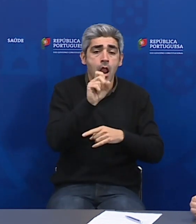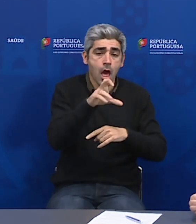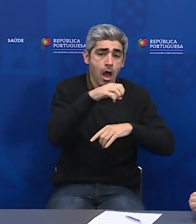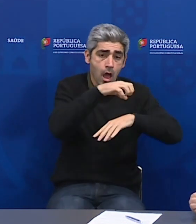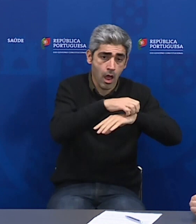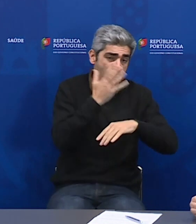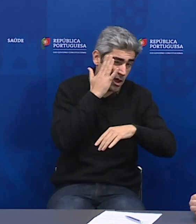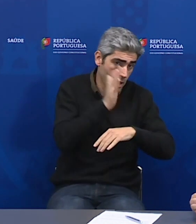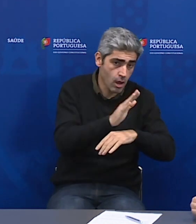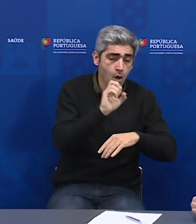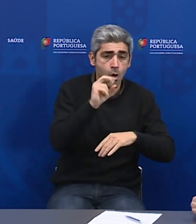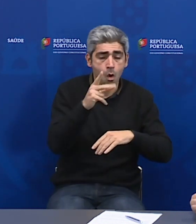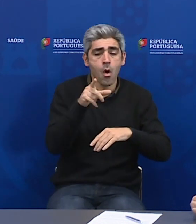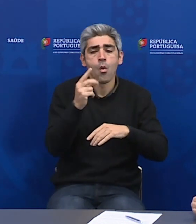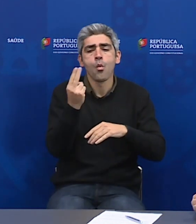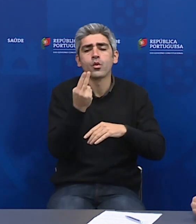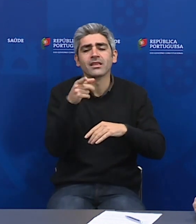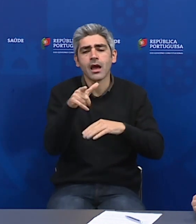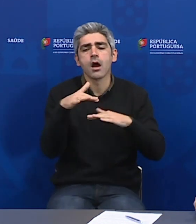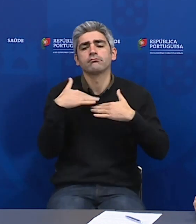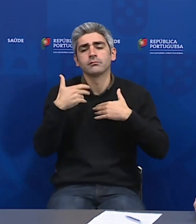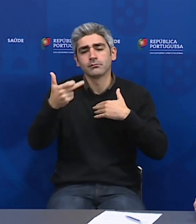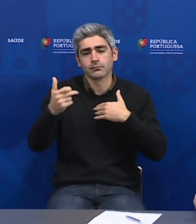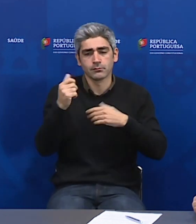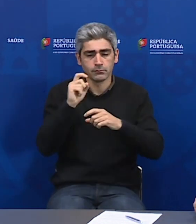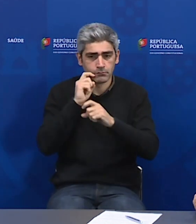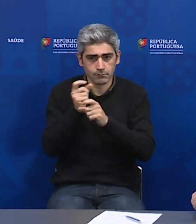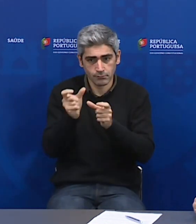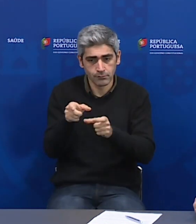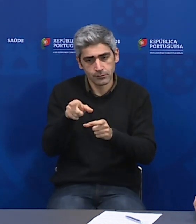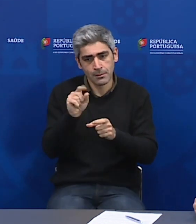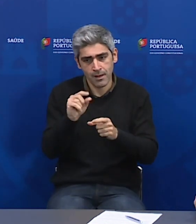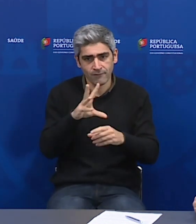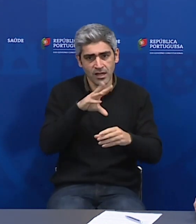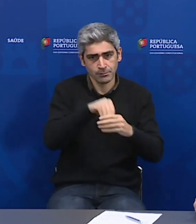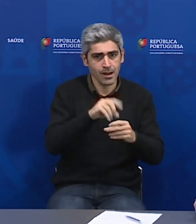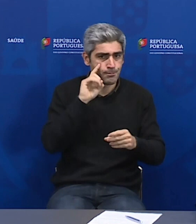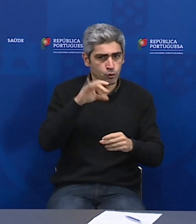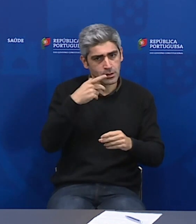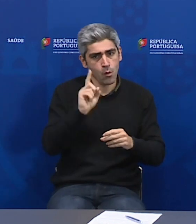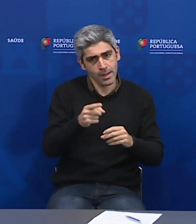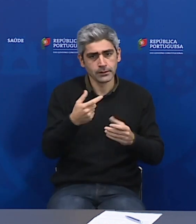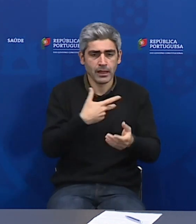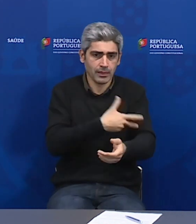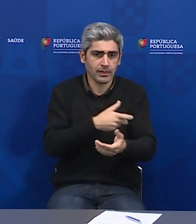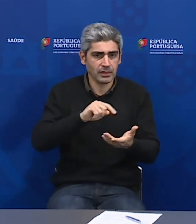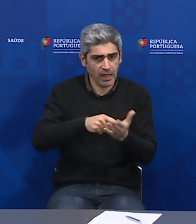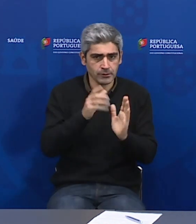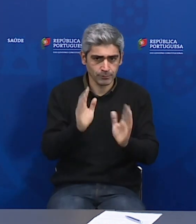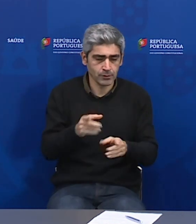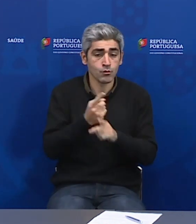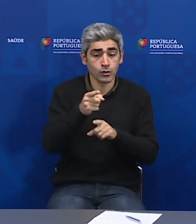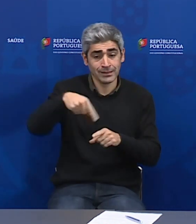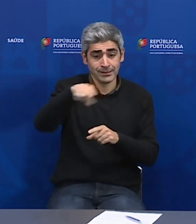lares e unidades de convalescência, ou seja, passa também a ser um dos critérios de prioridade, porque sentimos que esta